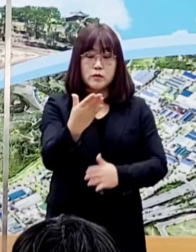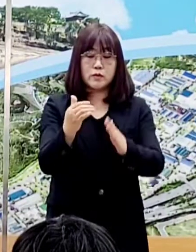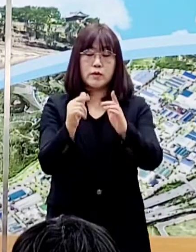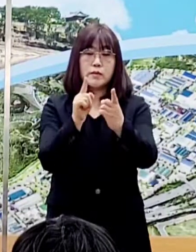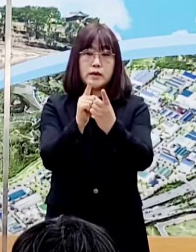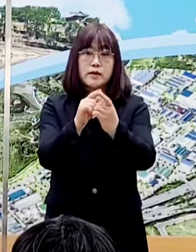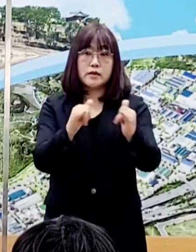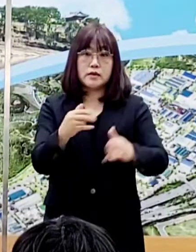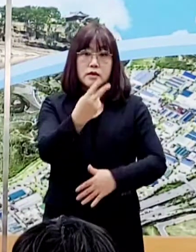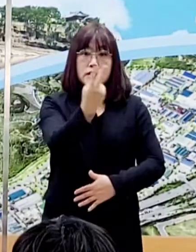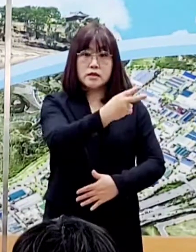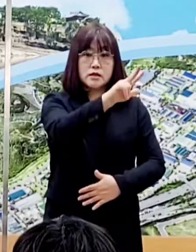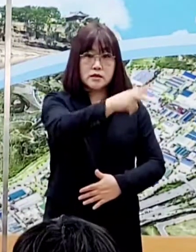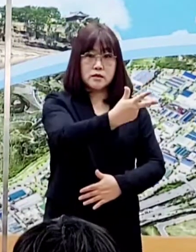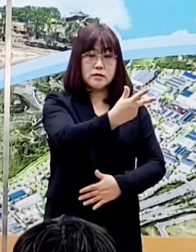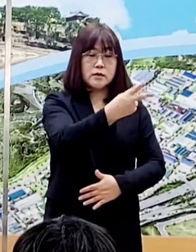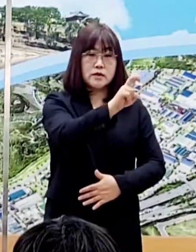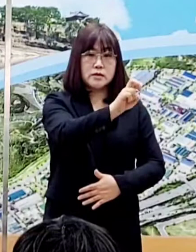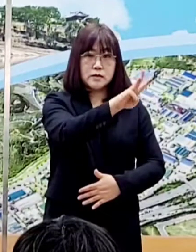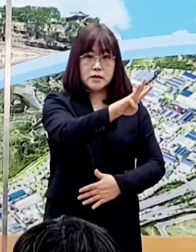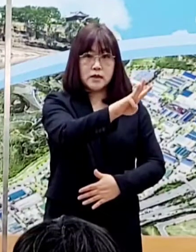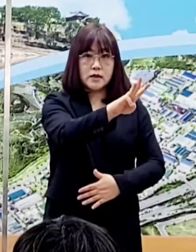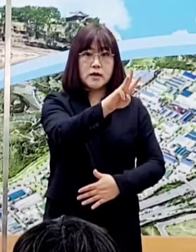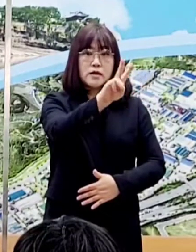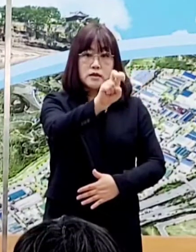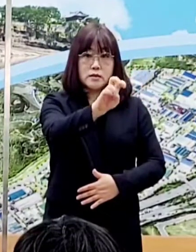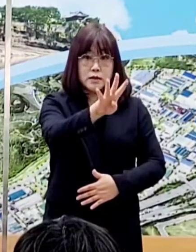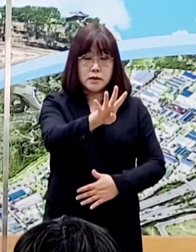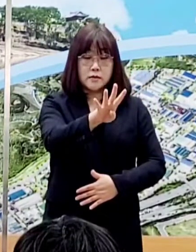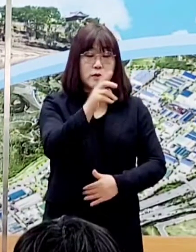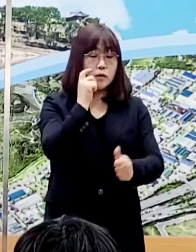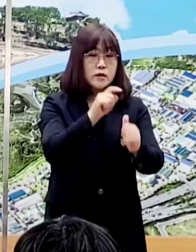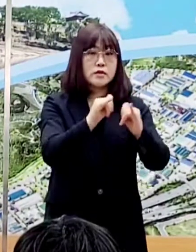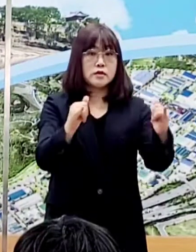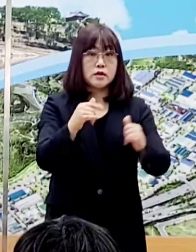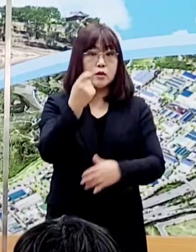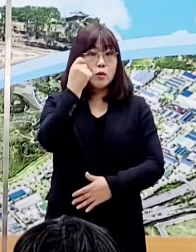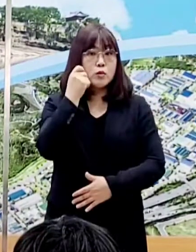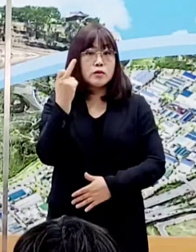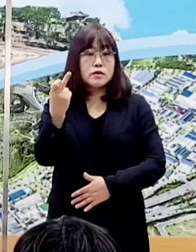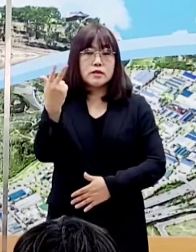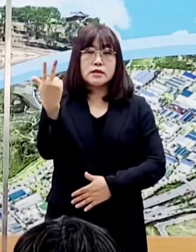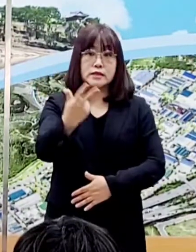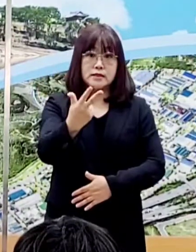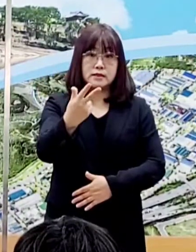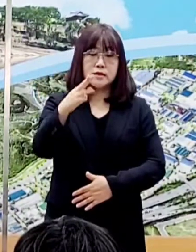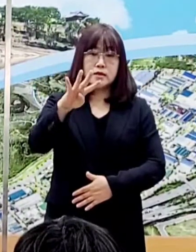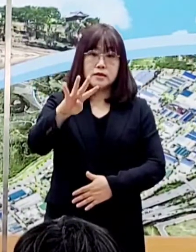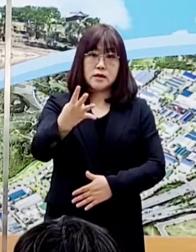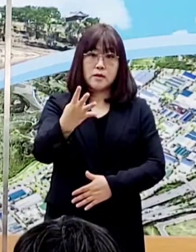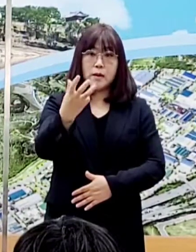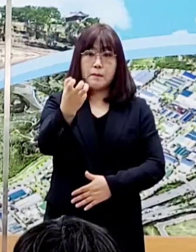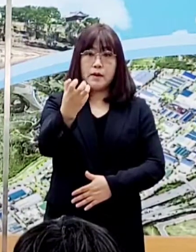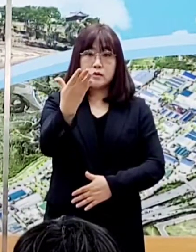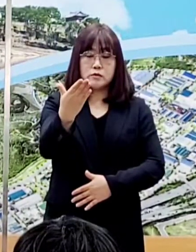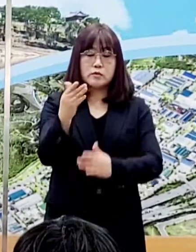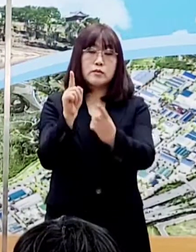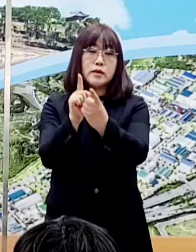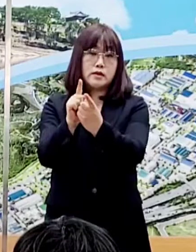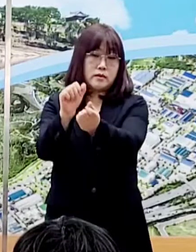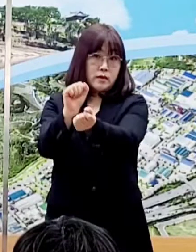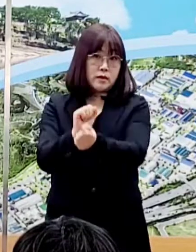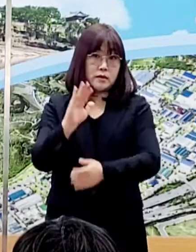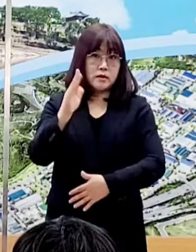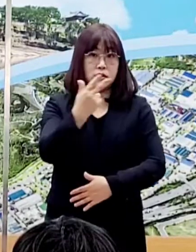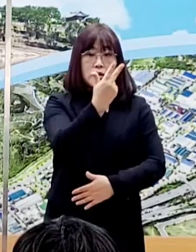진주 2723, 2724번은 울산 7489번의 접촉자이며,